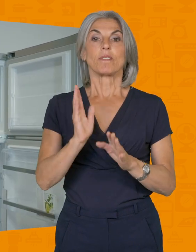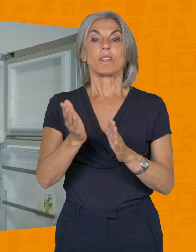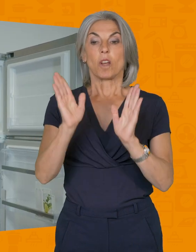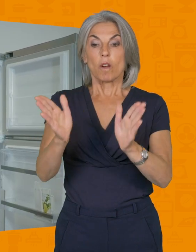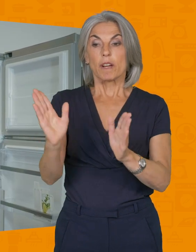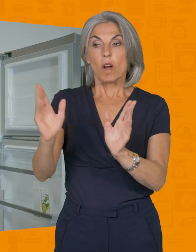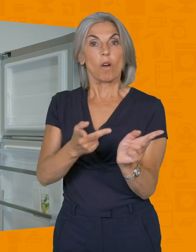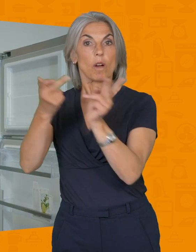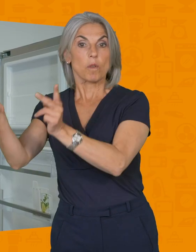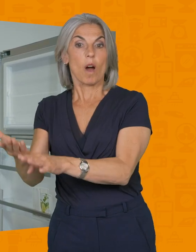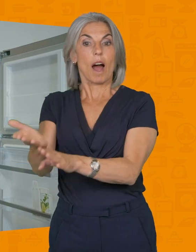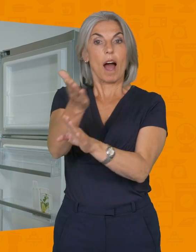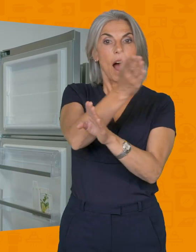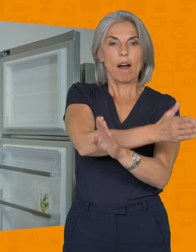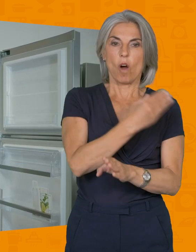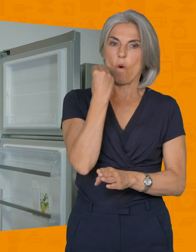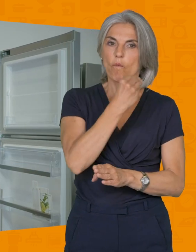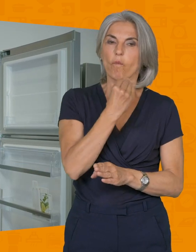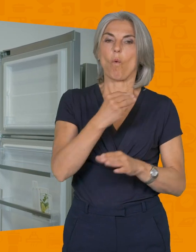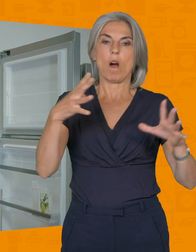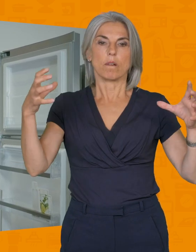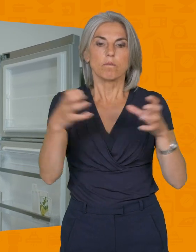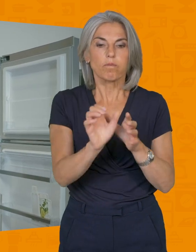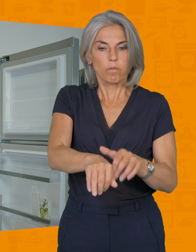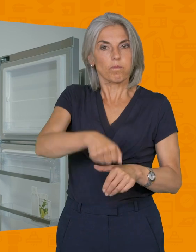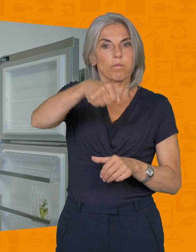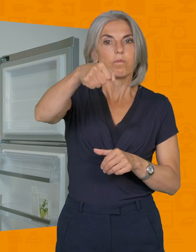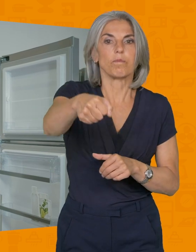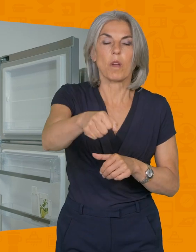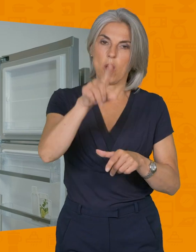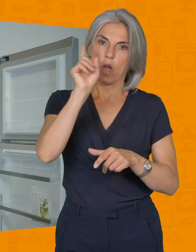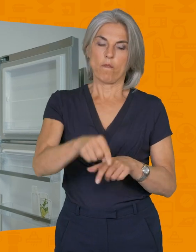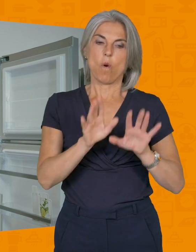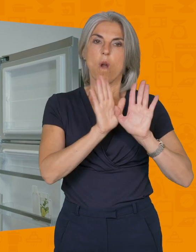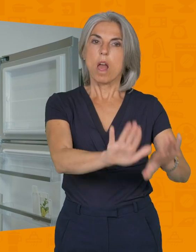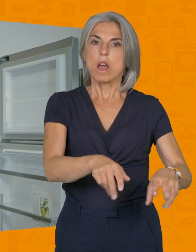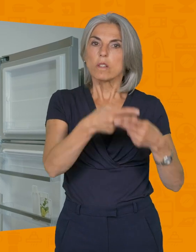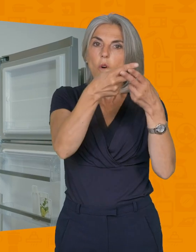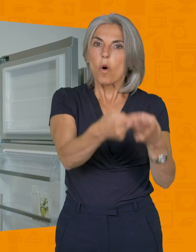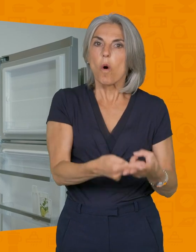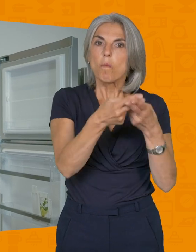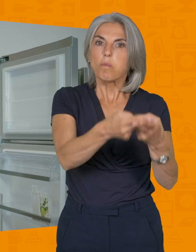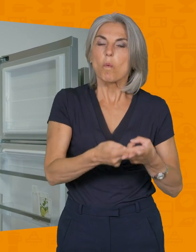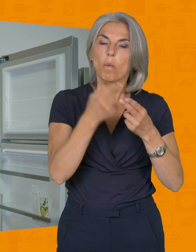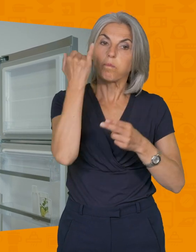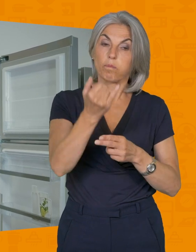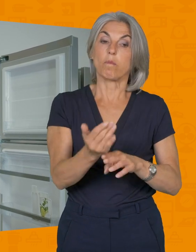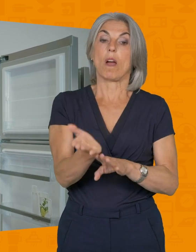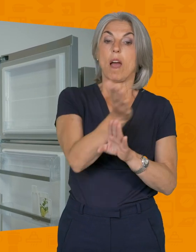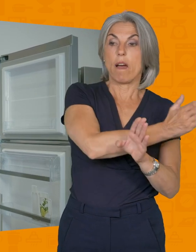transporter n'importe quel appareil de froid, surgélateur, réfrigérateur, vous devez le laisser reposer avant et après pour simplement